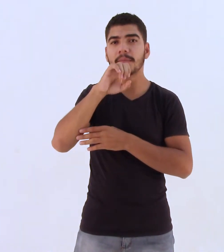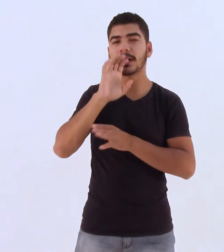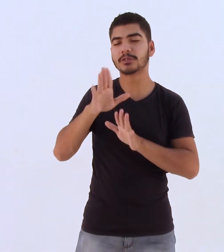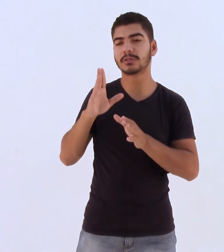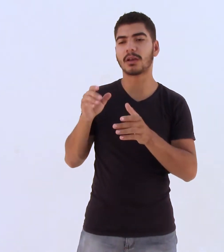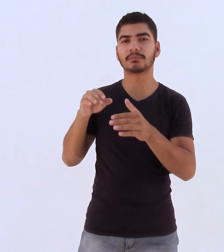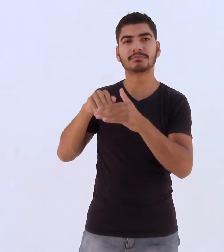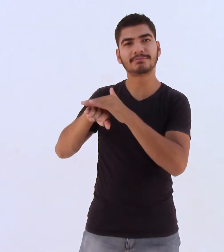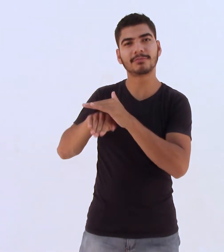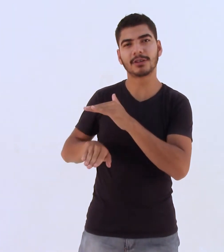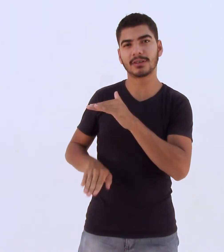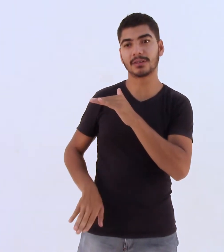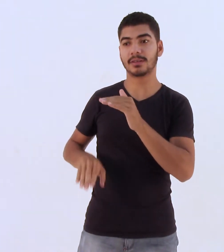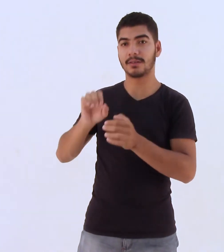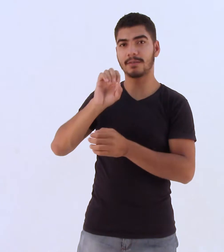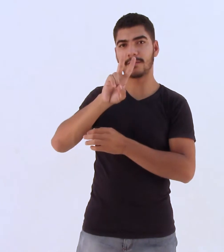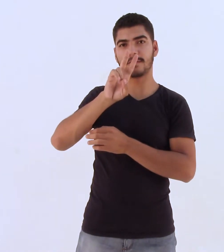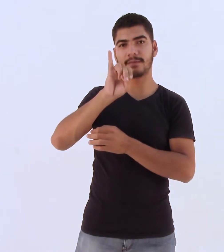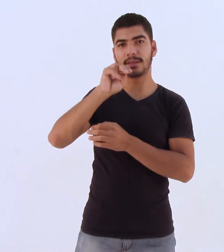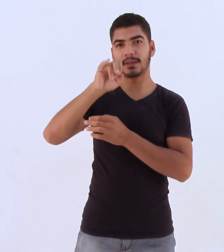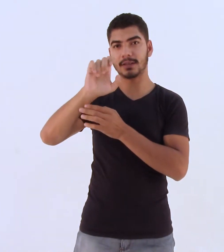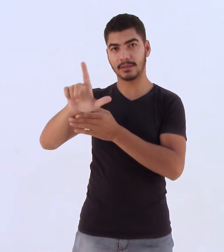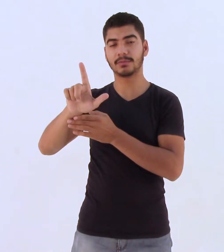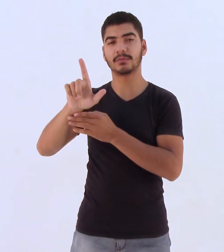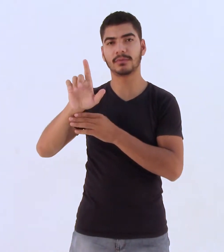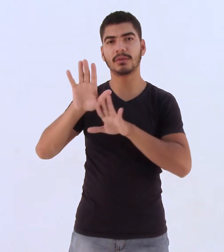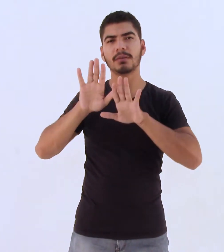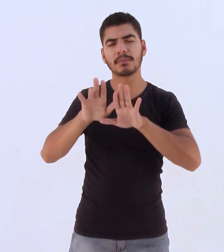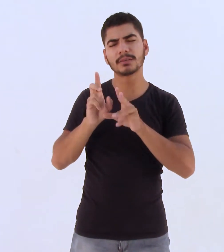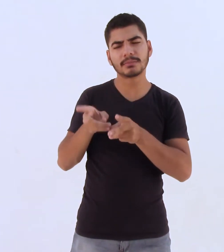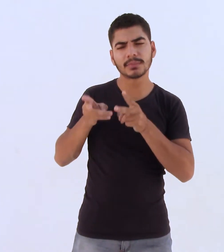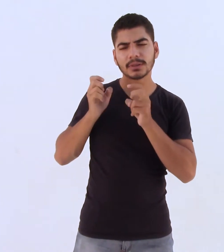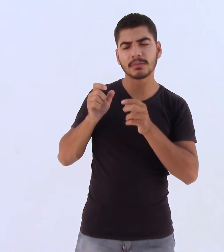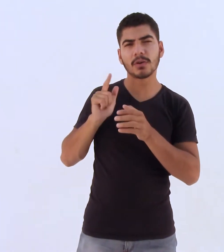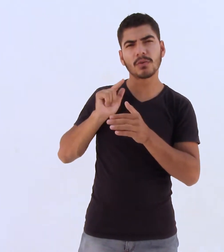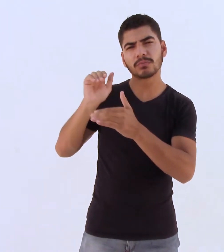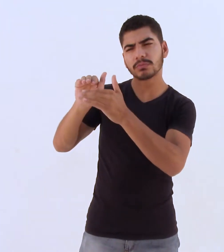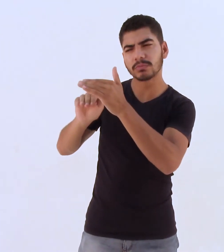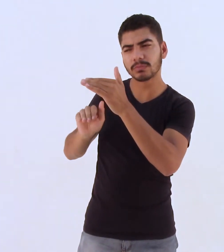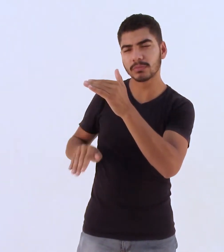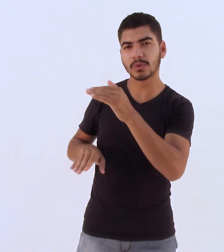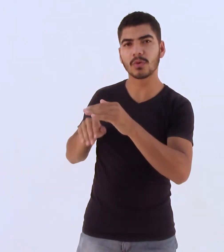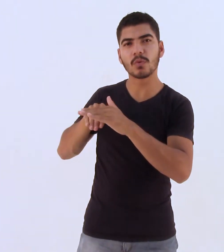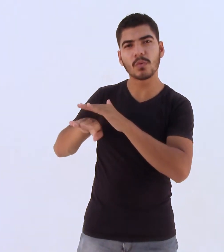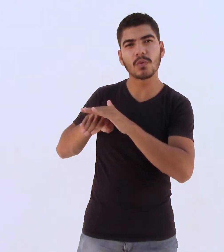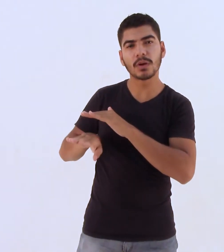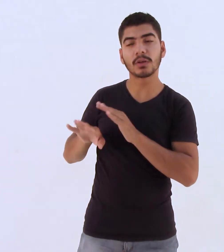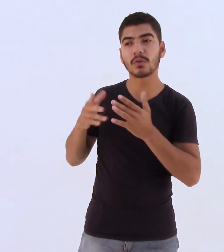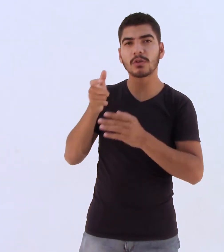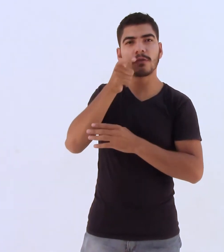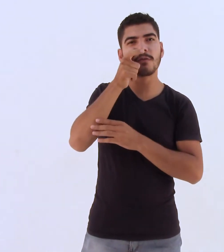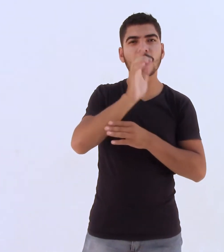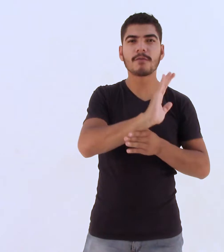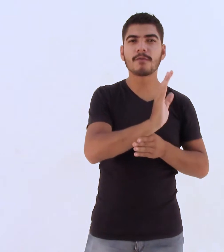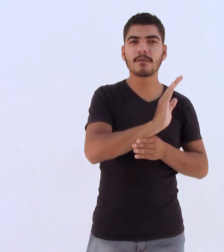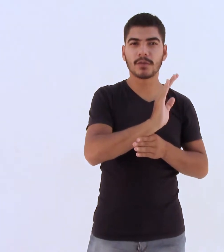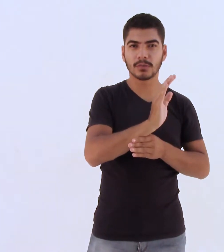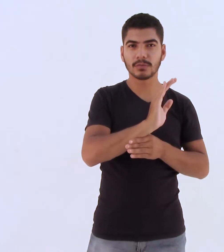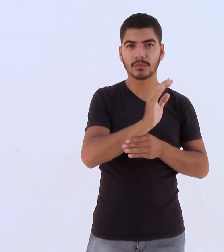discos que viriam a ser seus. Porém, só percebeu o que era colecionar quando assistiu ao filme Alta Fidelidade.